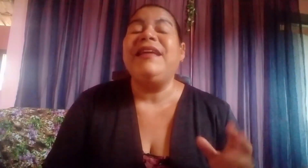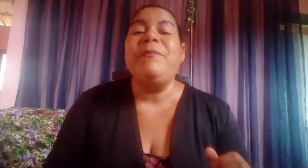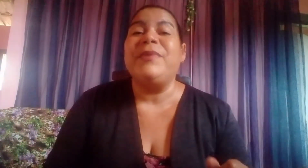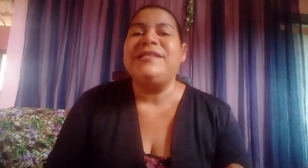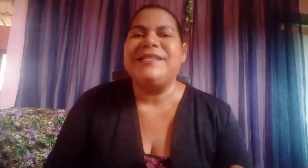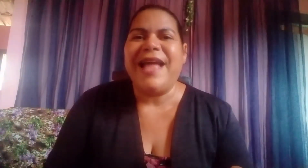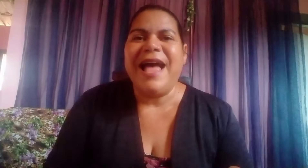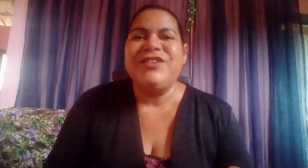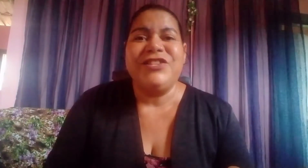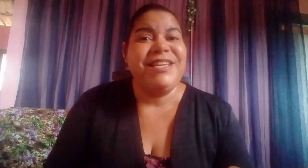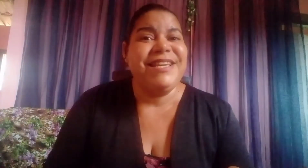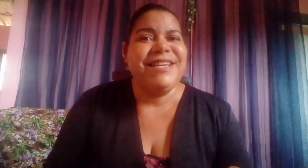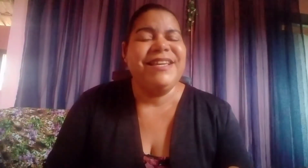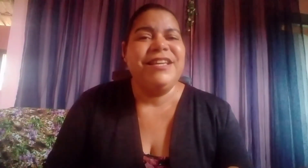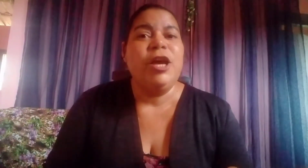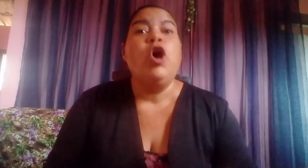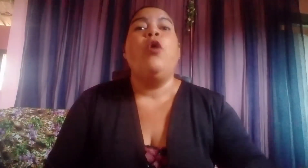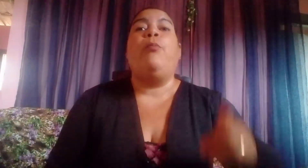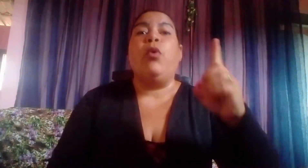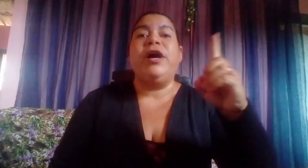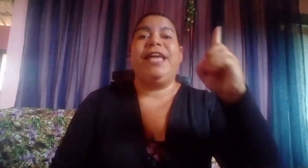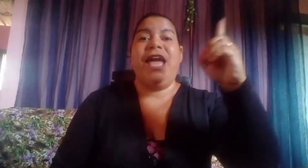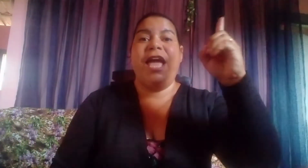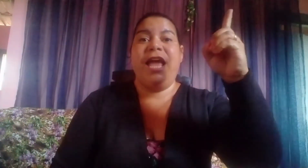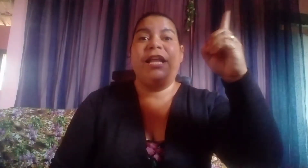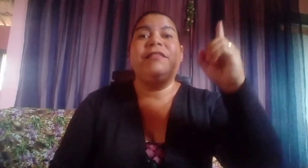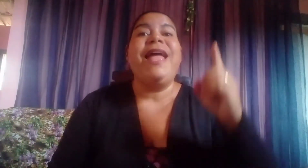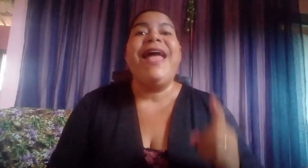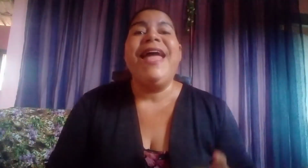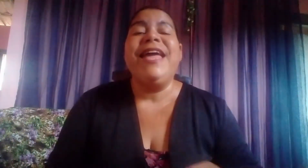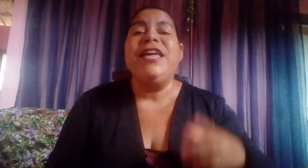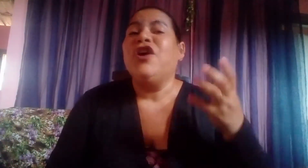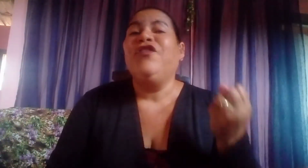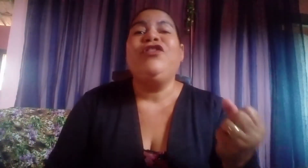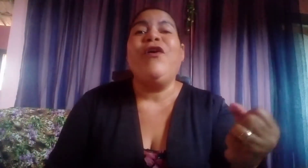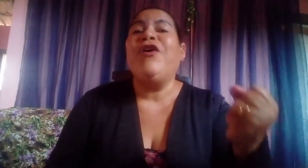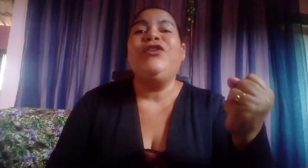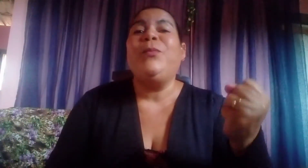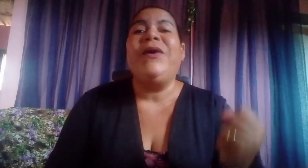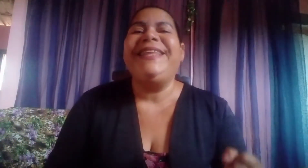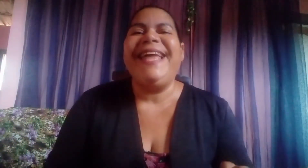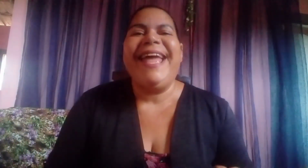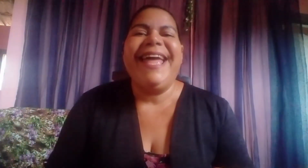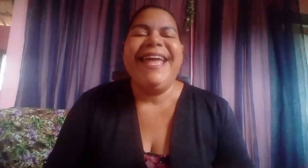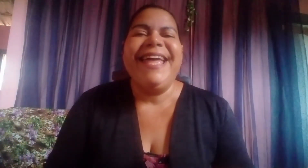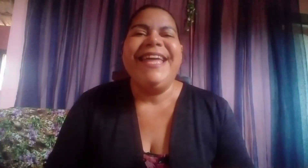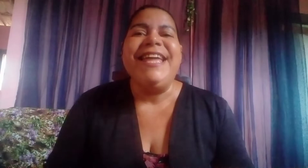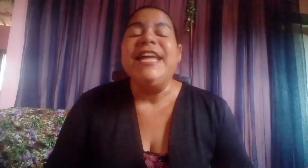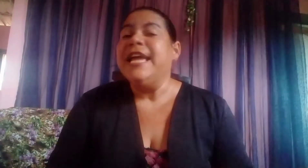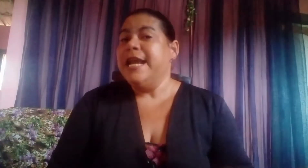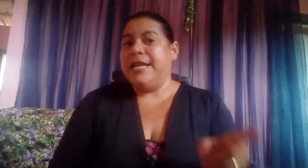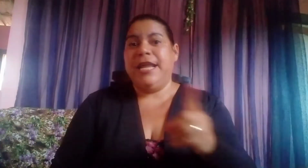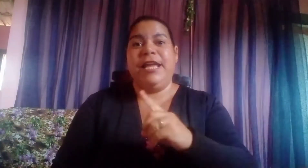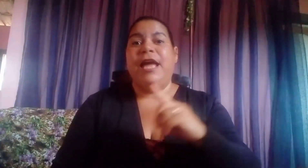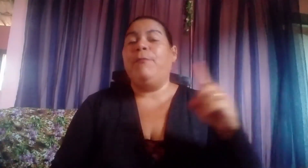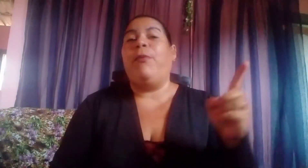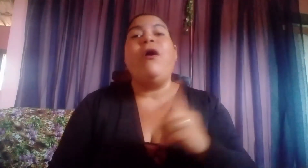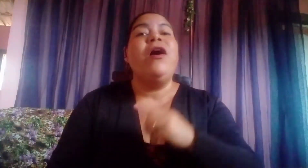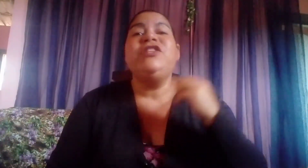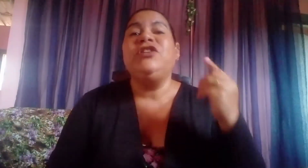tempestade, porque Ele tem todo o poder. Ninguém pode